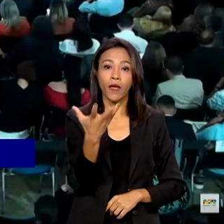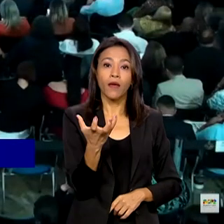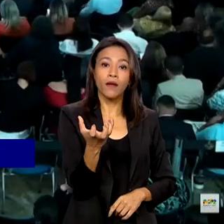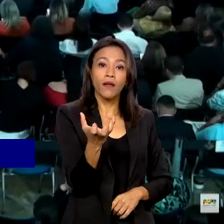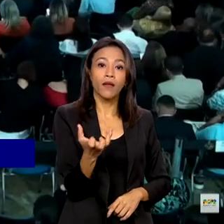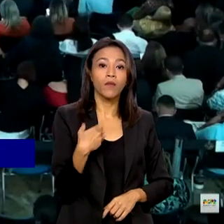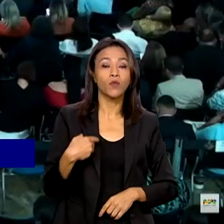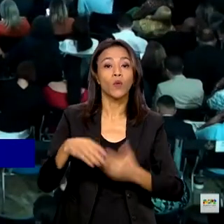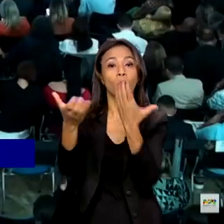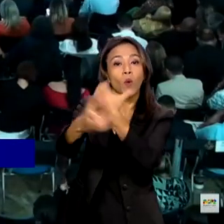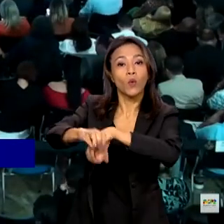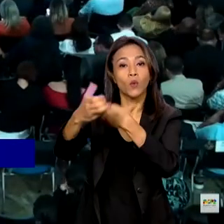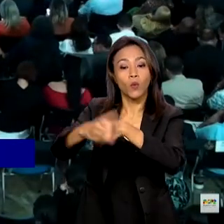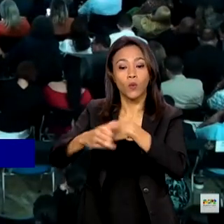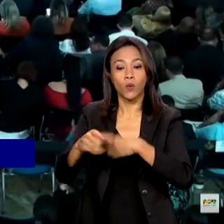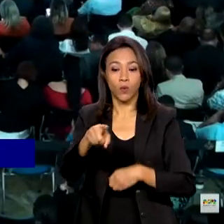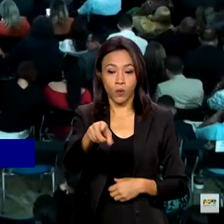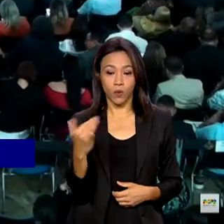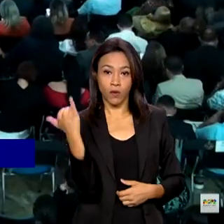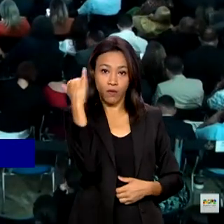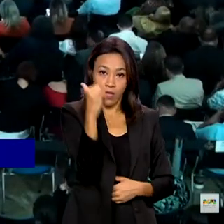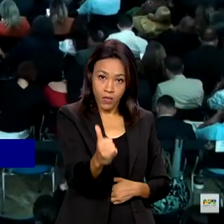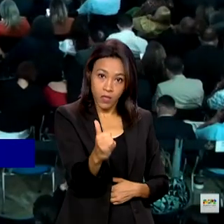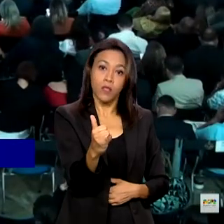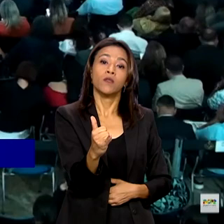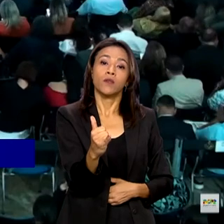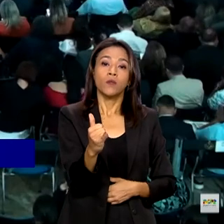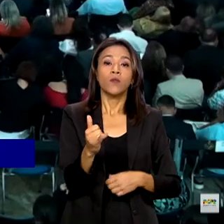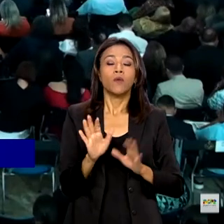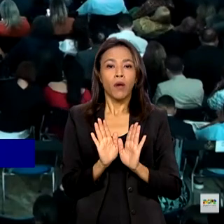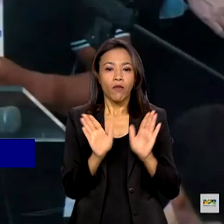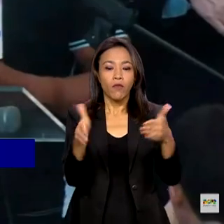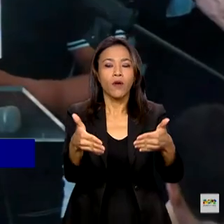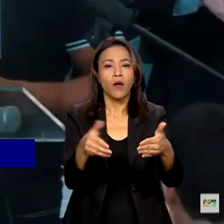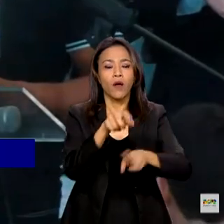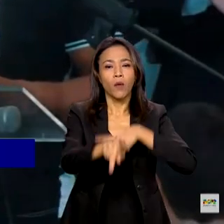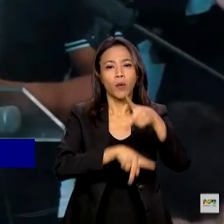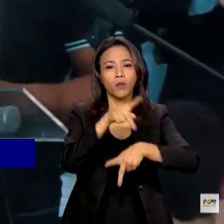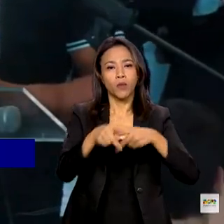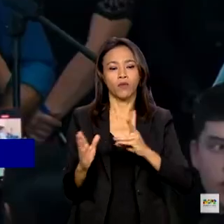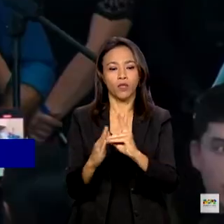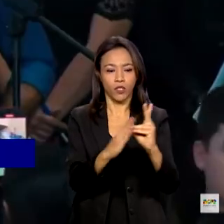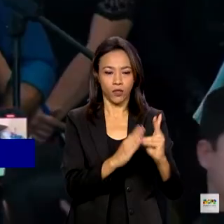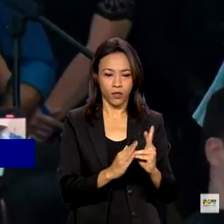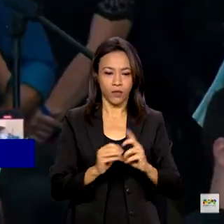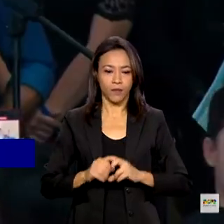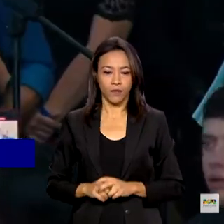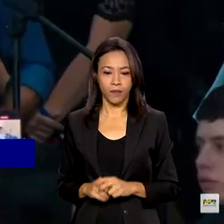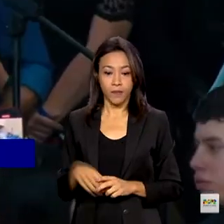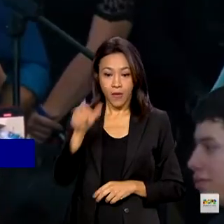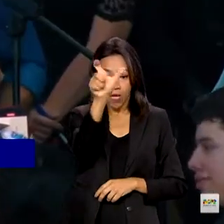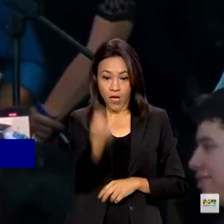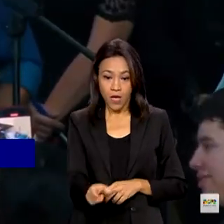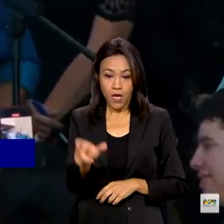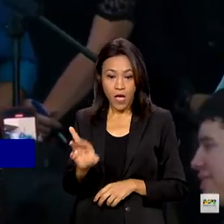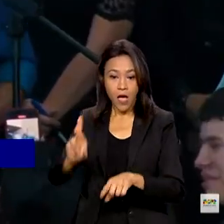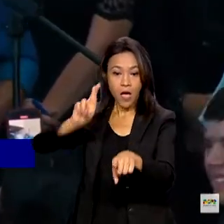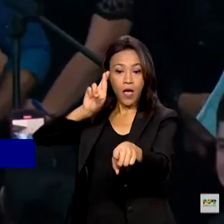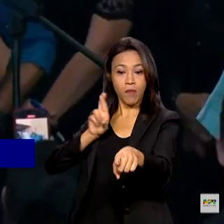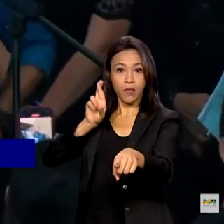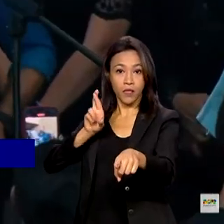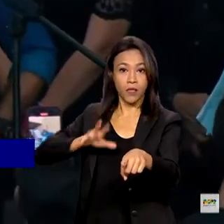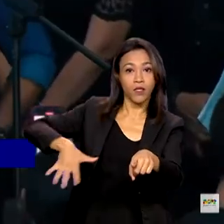concursos públicos específicos para os povos indígenas. O representante do setor